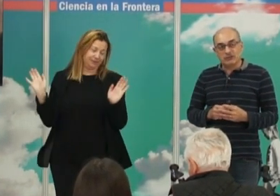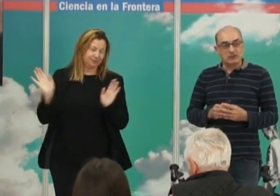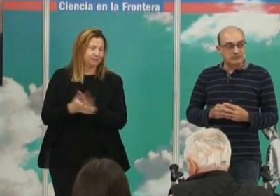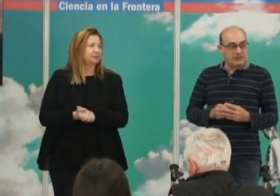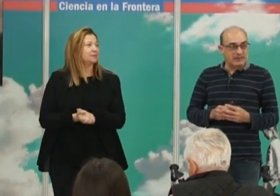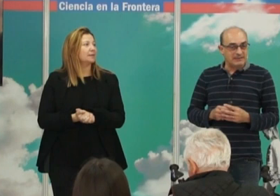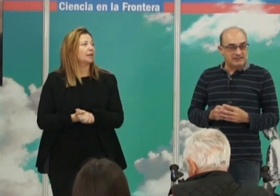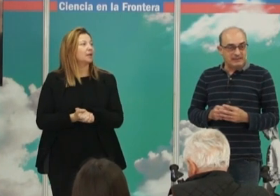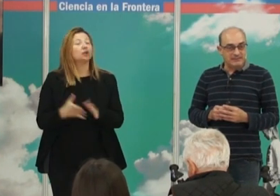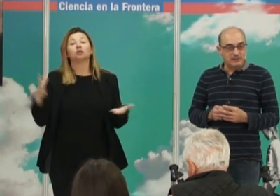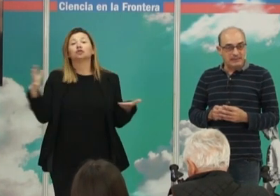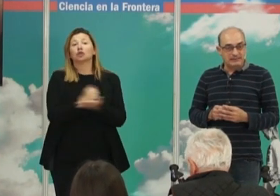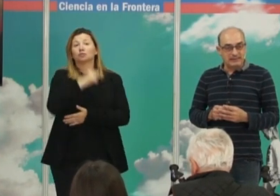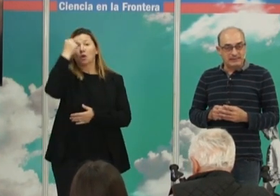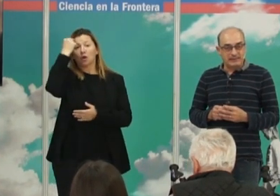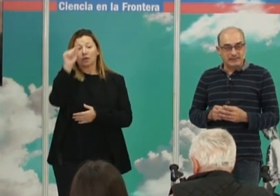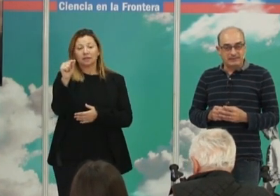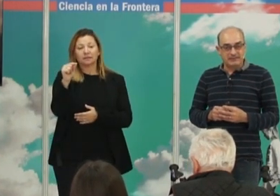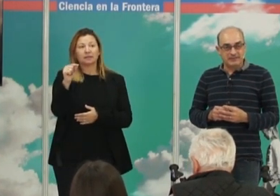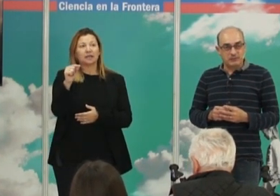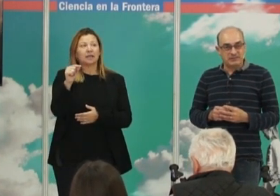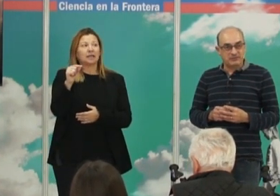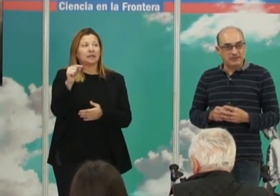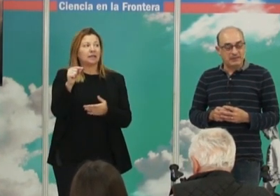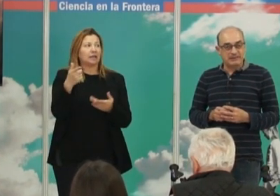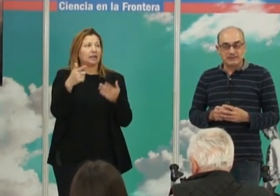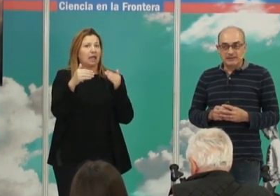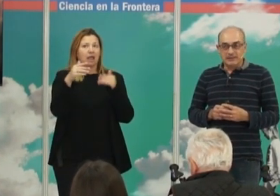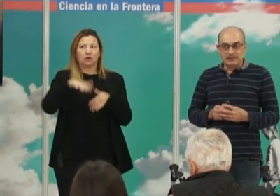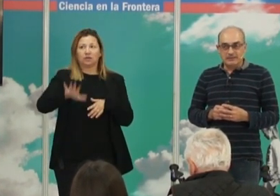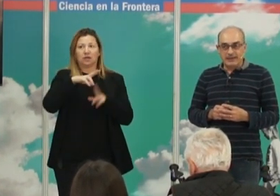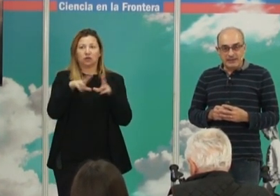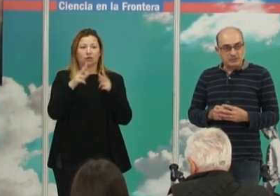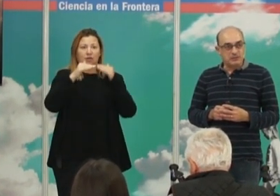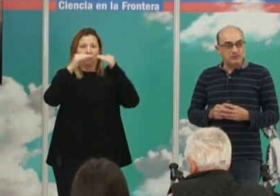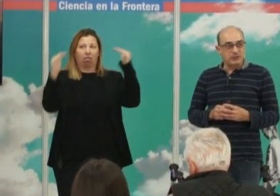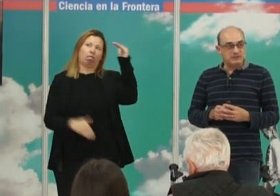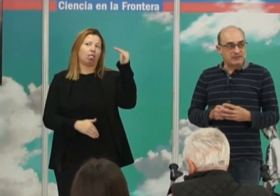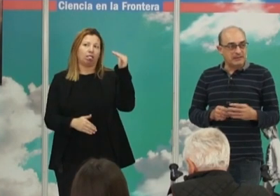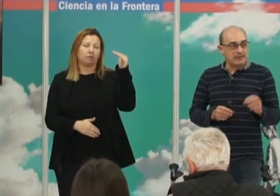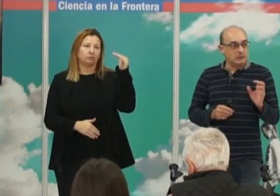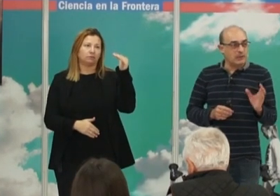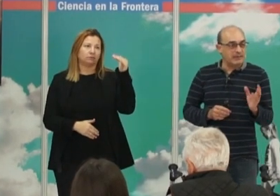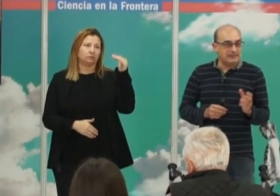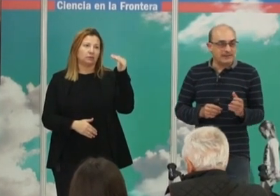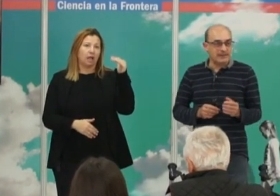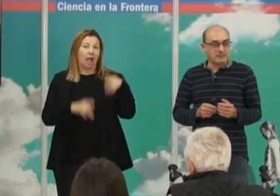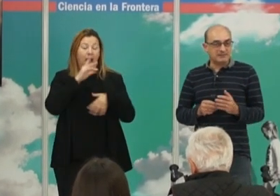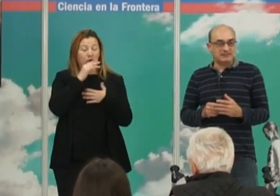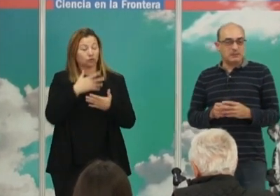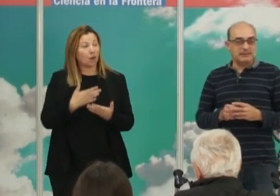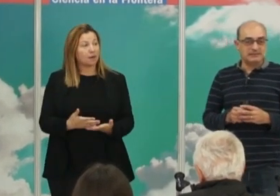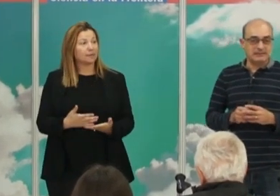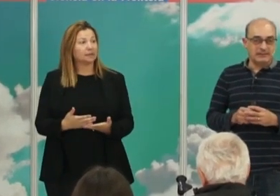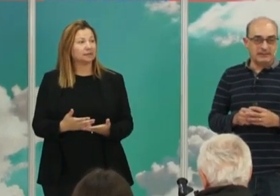Todos somos conscientes de la desigualdad que existe en nuestra sociedad. De hecho, podemos decir que actualmente hay